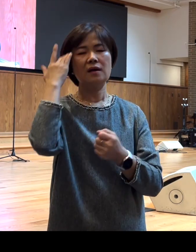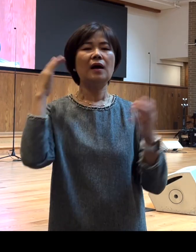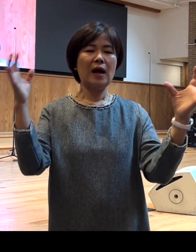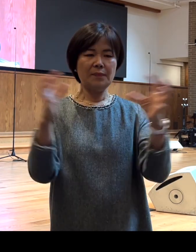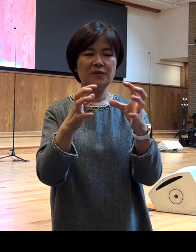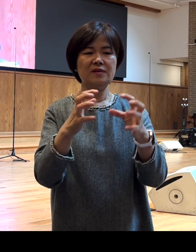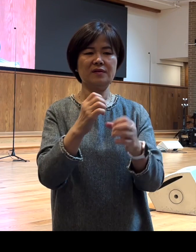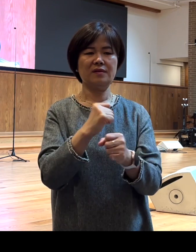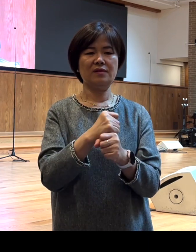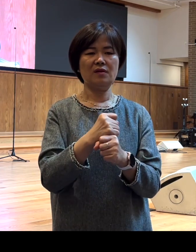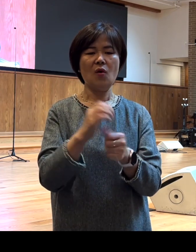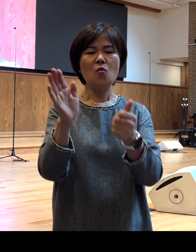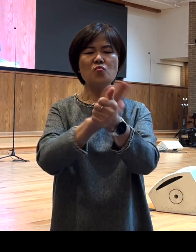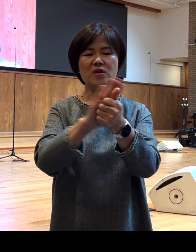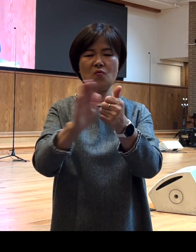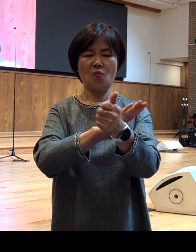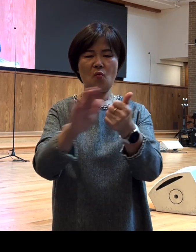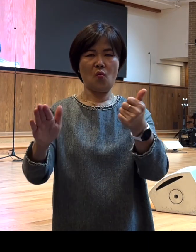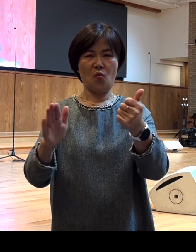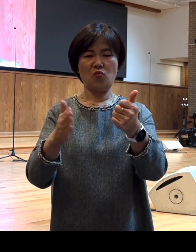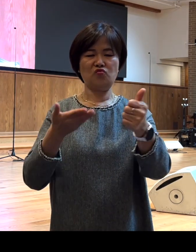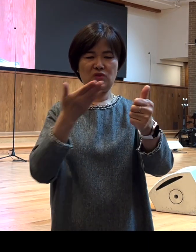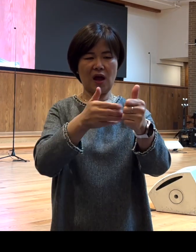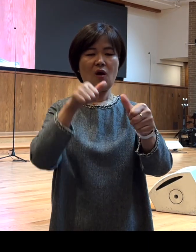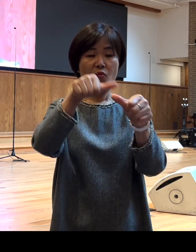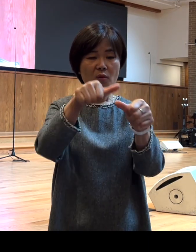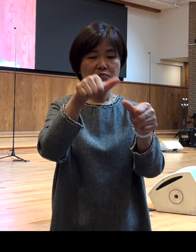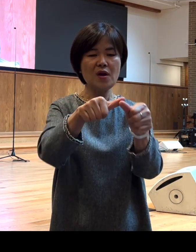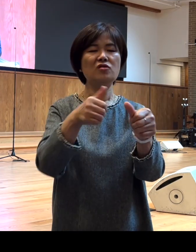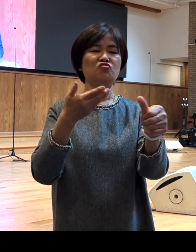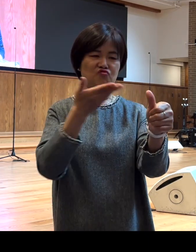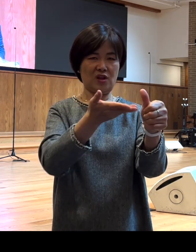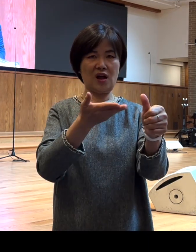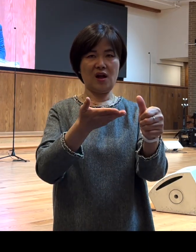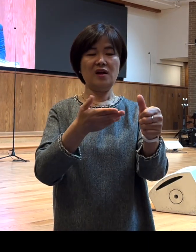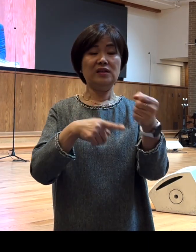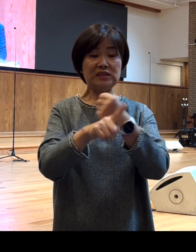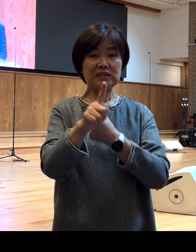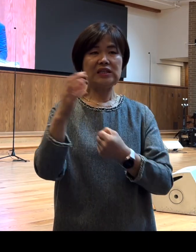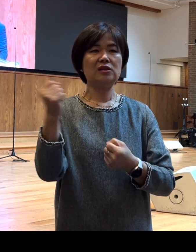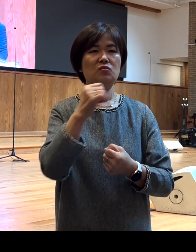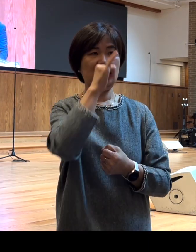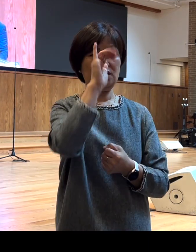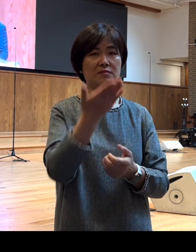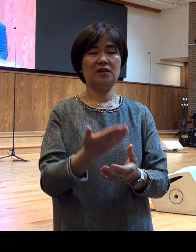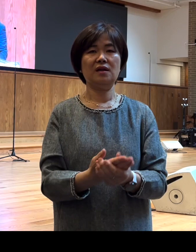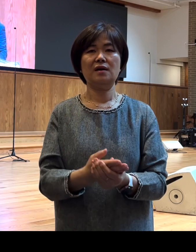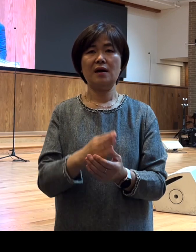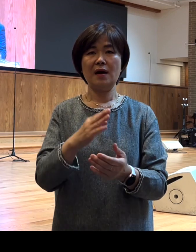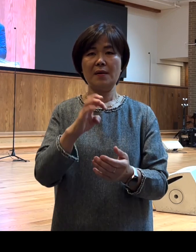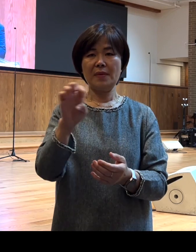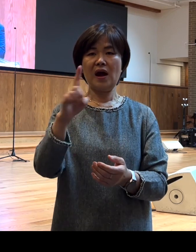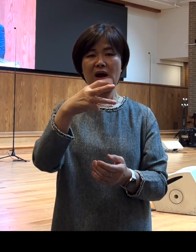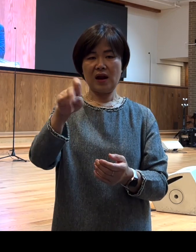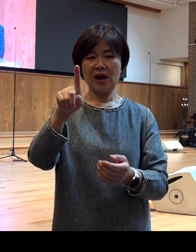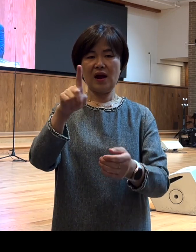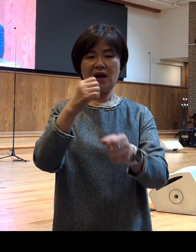위로하다 권면하다 그런 뜻을 가지고 있습니다 여러분 이 파라칼레오라고 하는 단어와